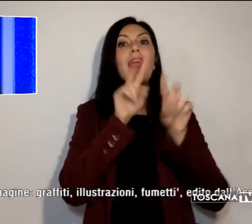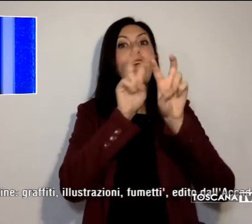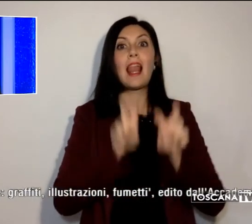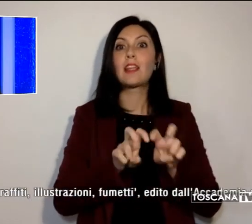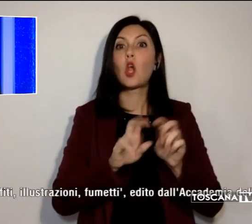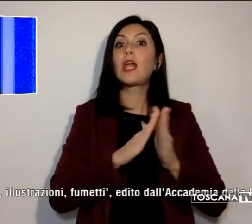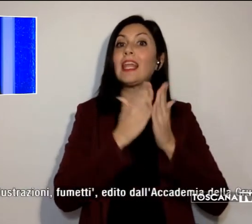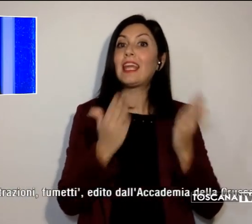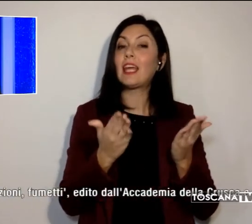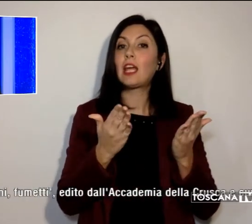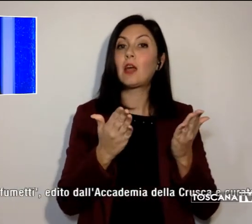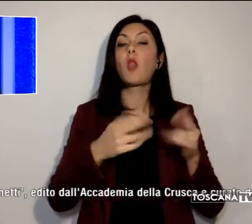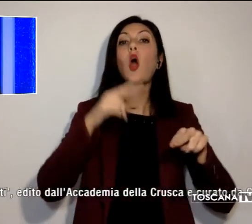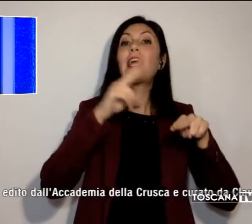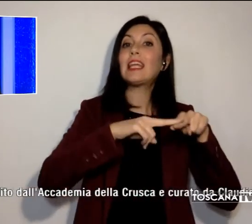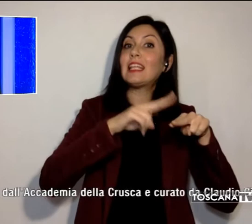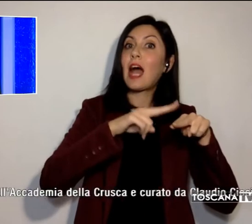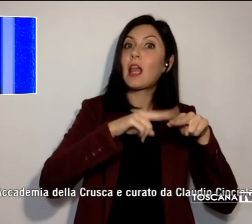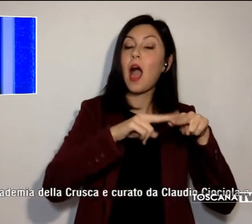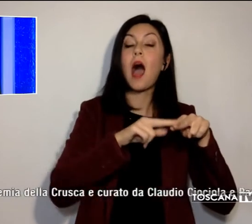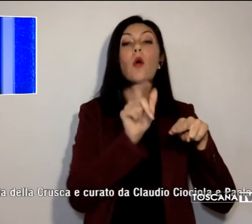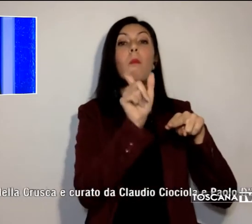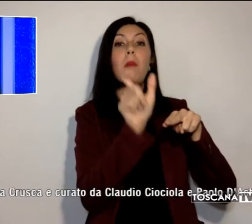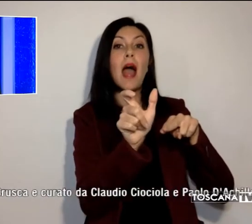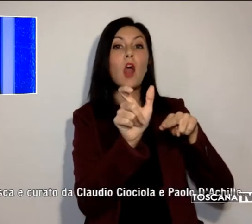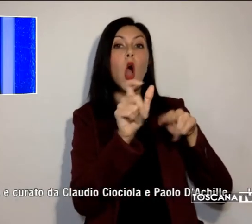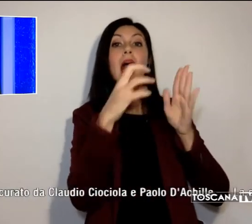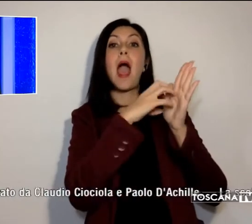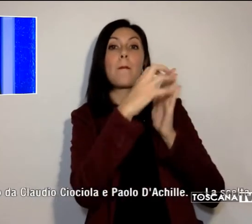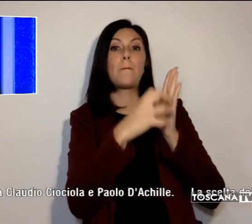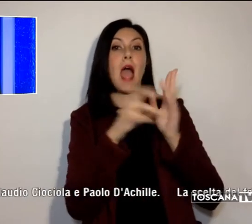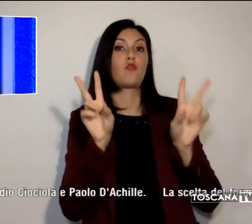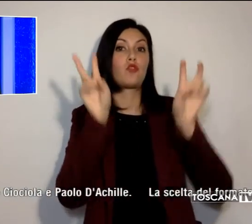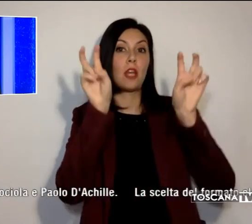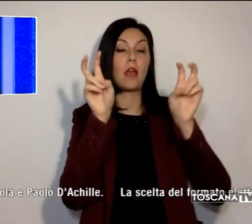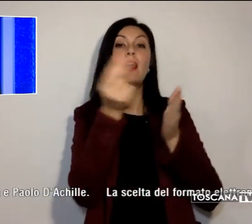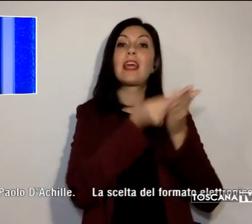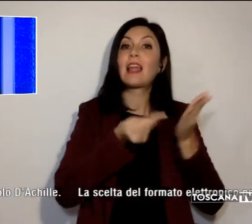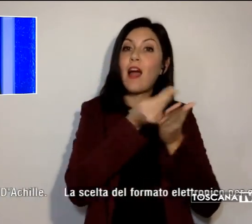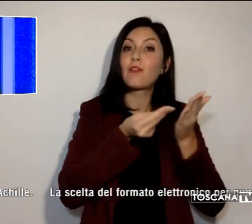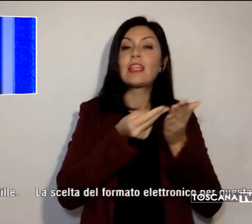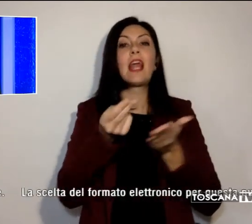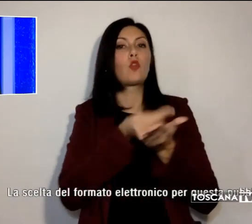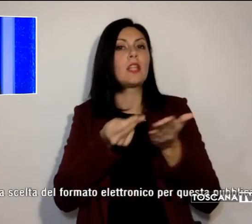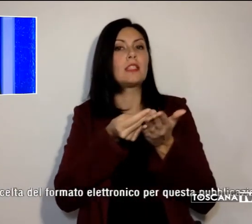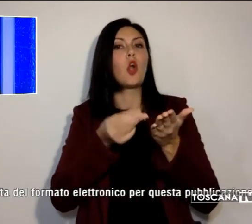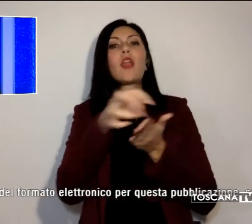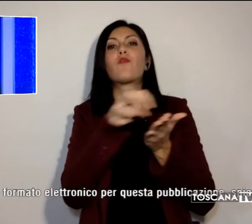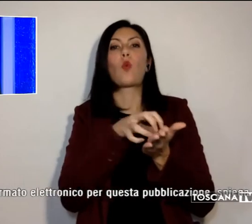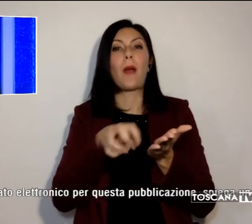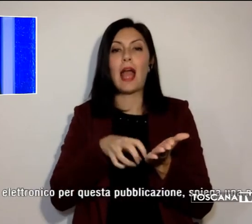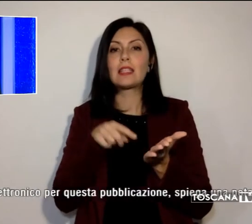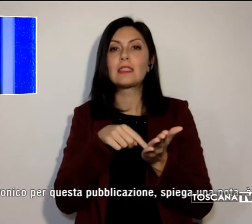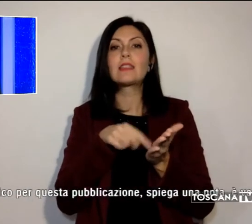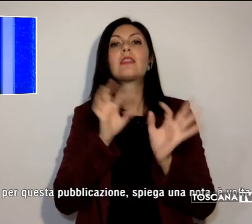'italiano tra parola e immagine, graffiti, illustrazioni, fumetti. Edito dall'Accademia della